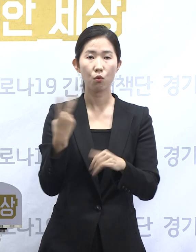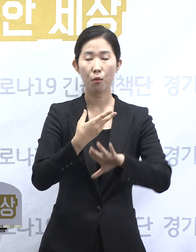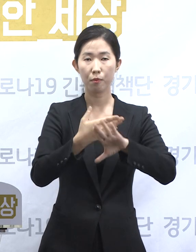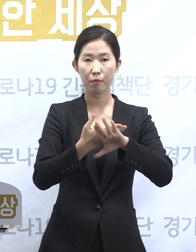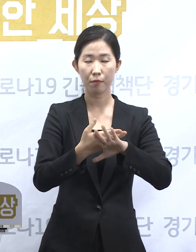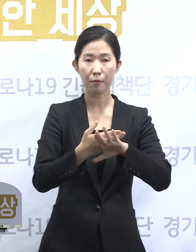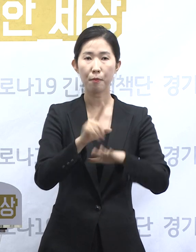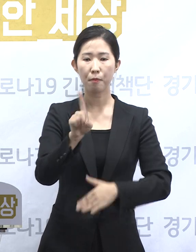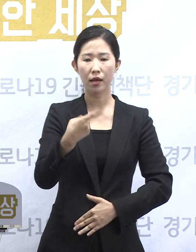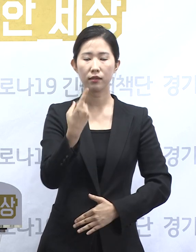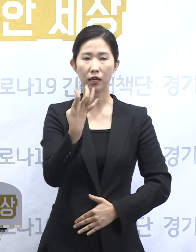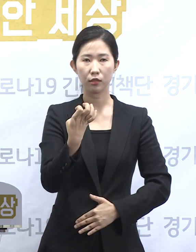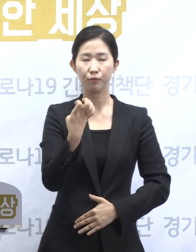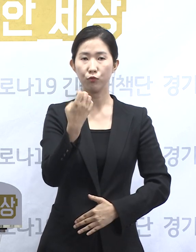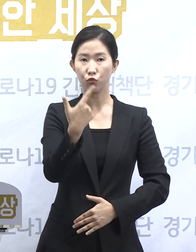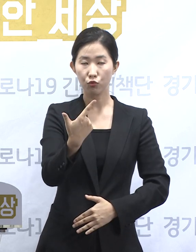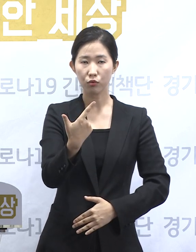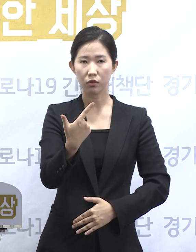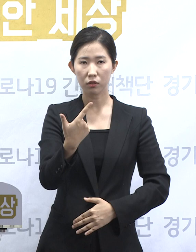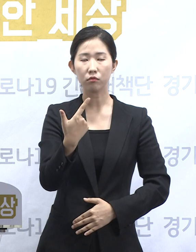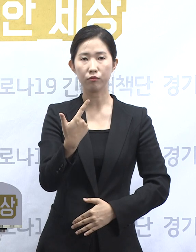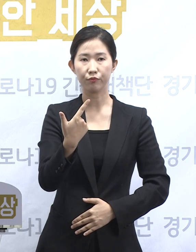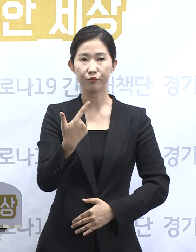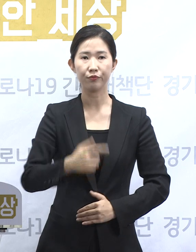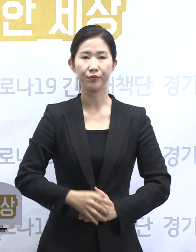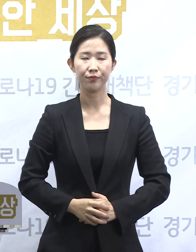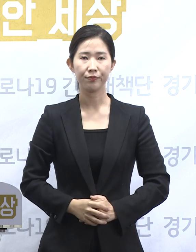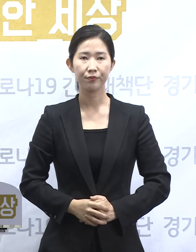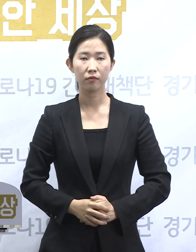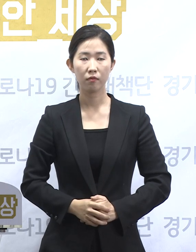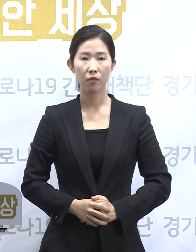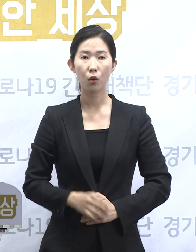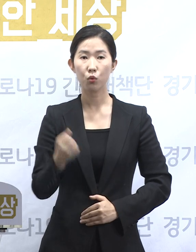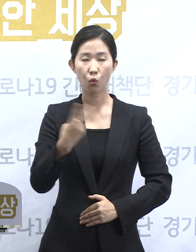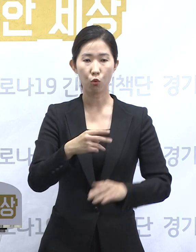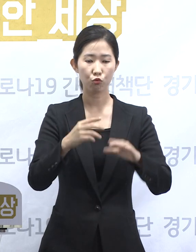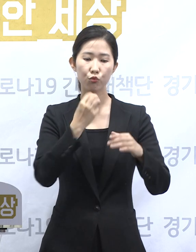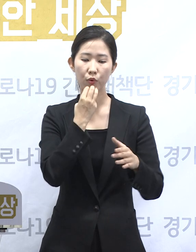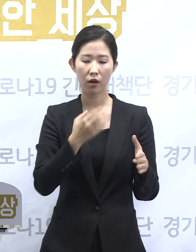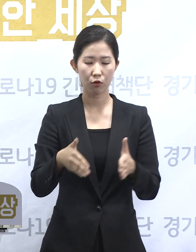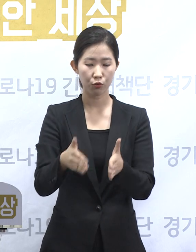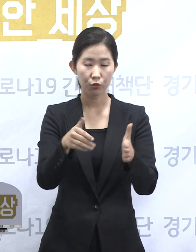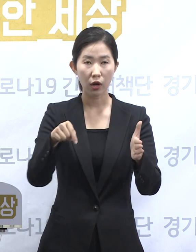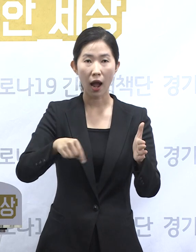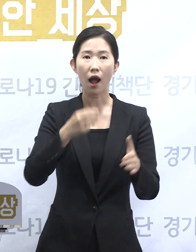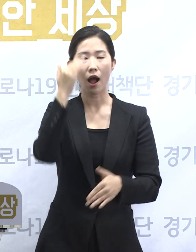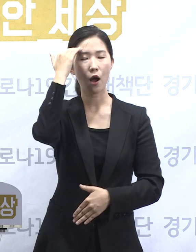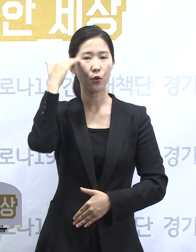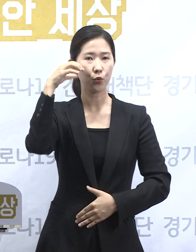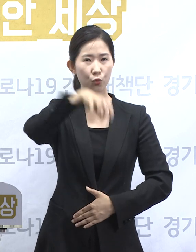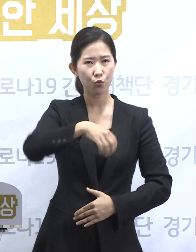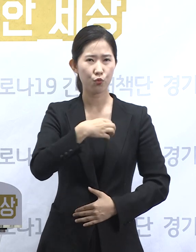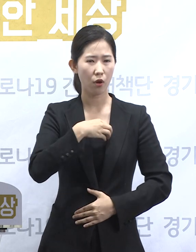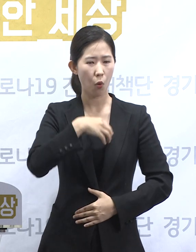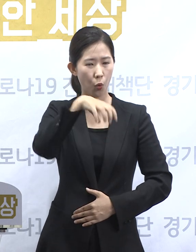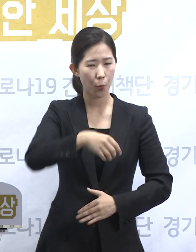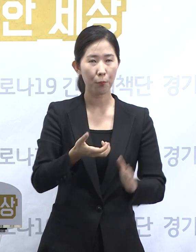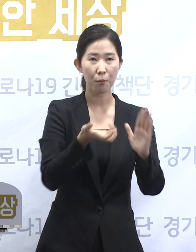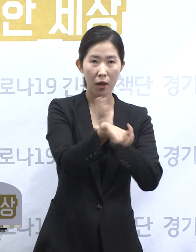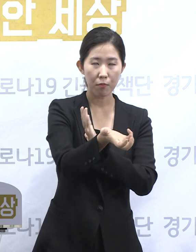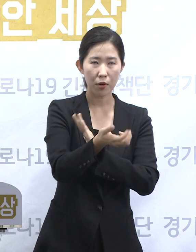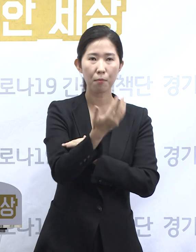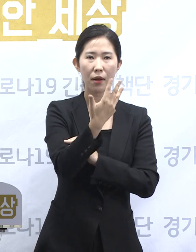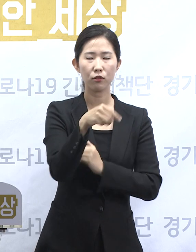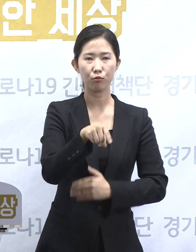.9%를 차지하였습니다. 그 다음으로 국내 위험지역 방문이 8.1%, 병의원, 요양원이